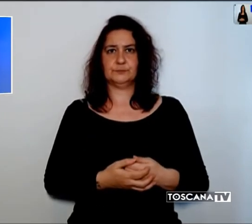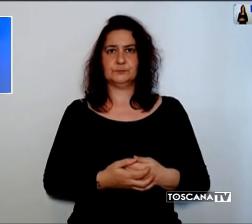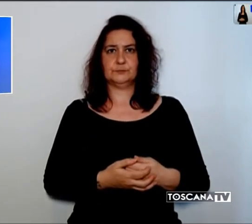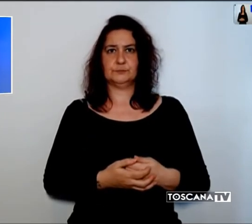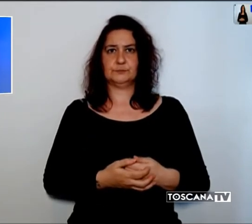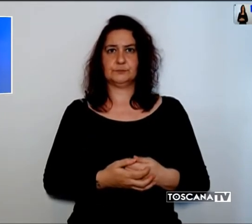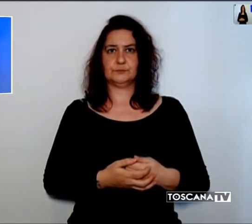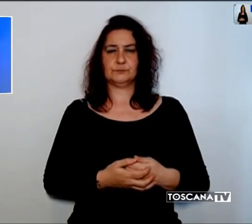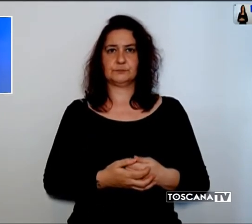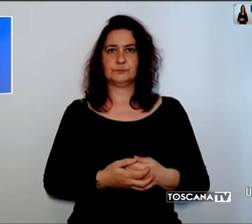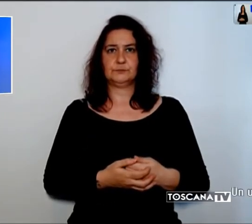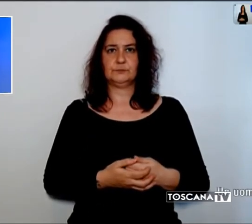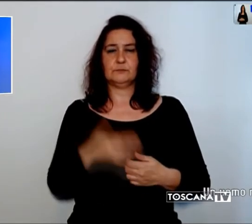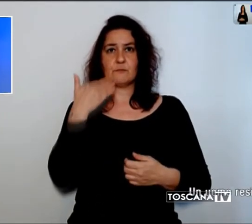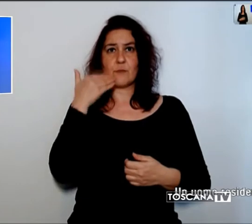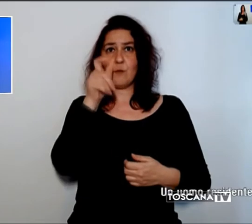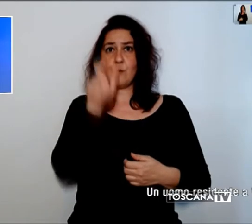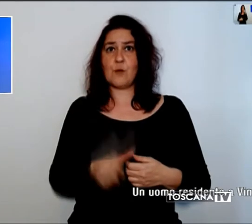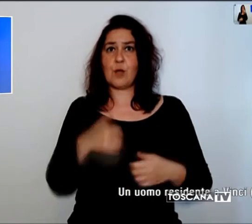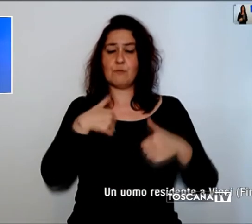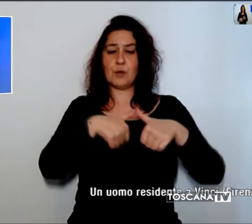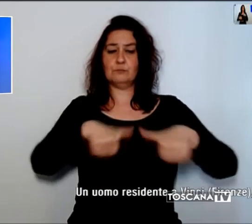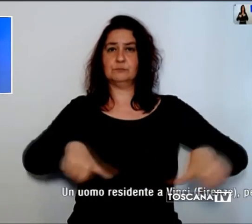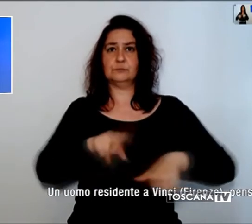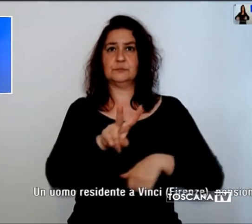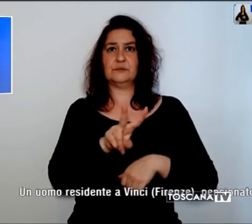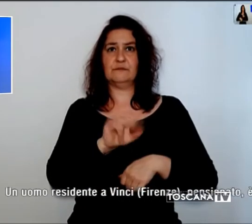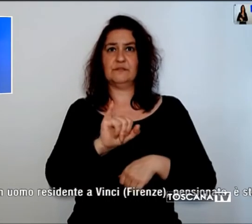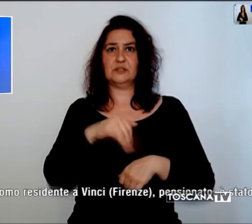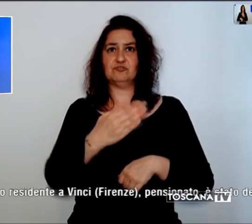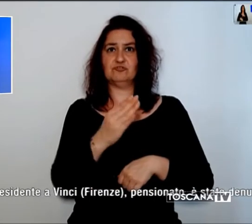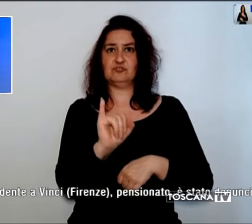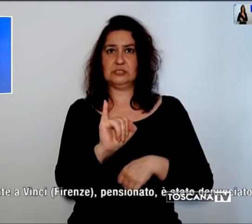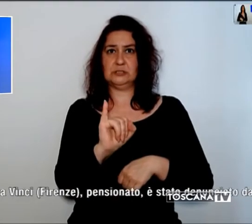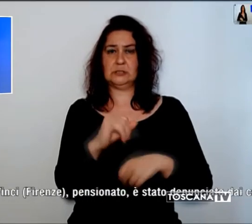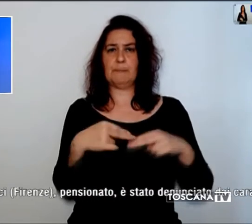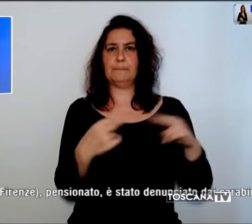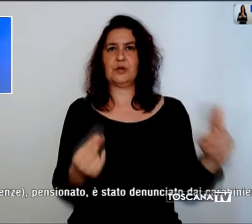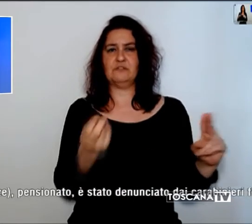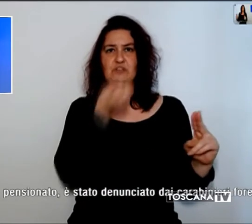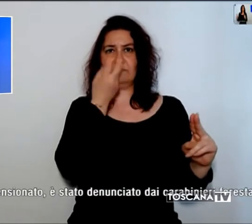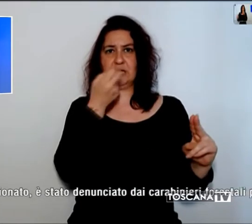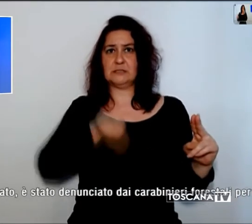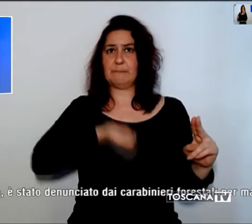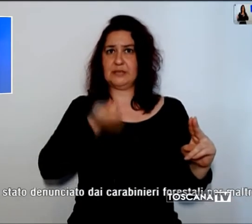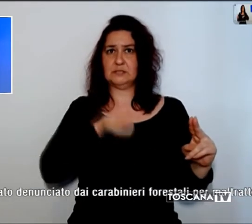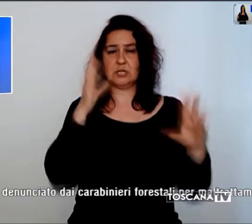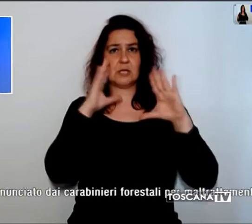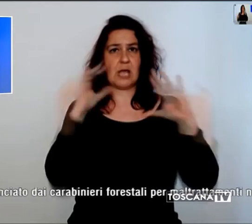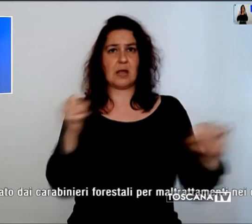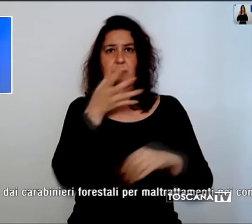Un uomo residente a Vinci, provincia di Firenze, pensionato, stato denunciato dai carabinieri